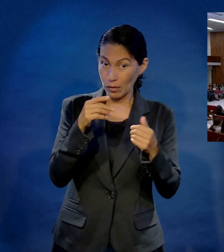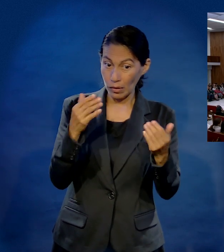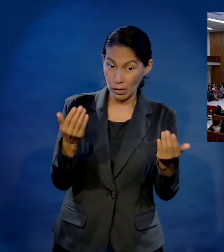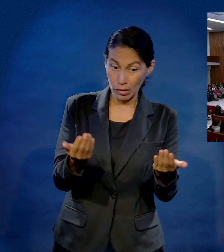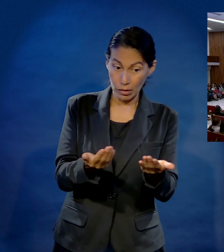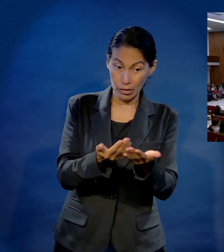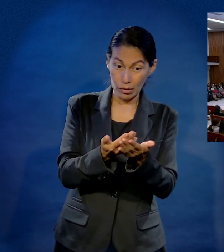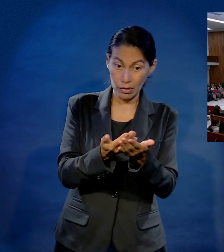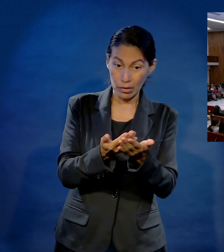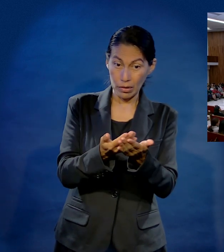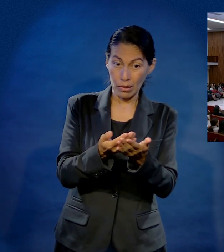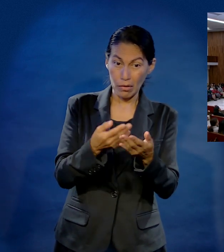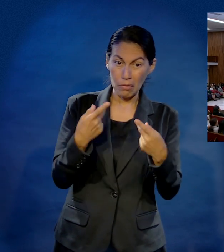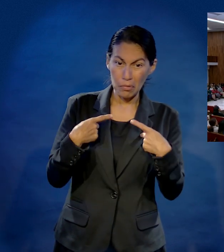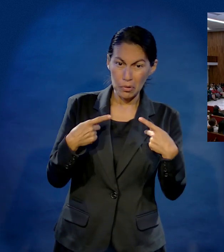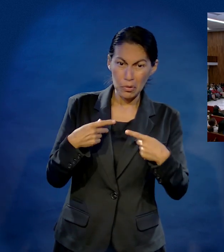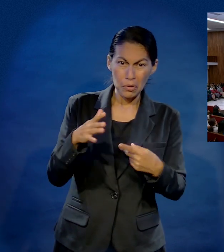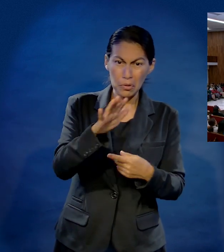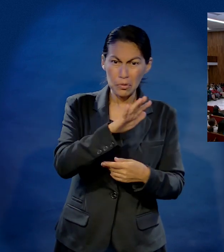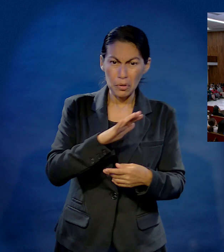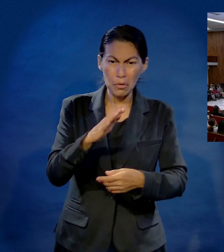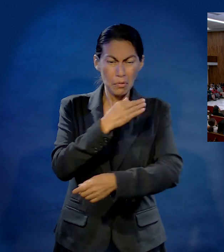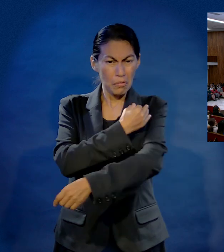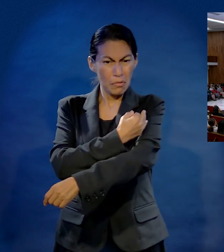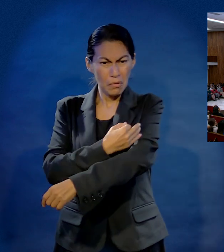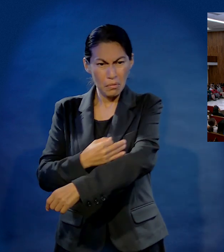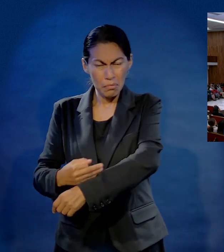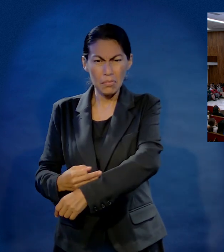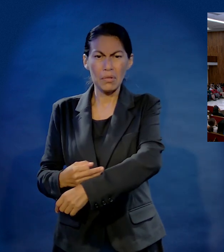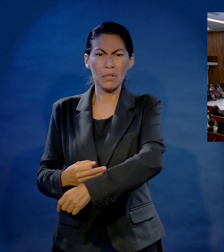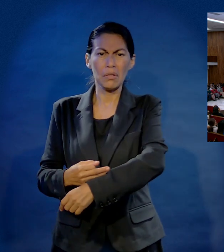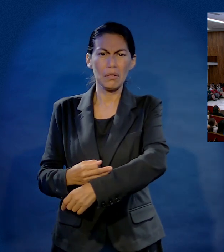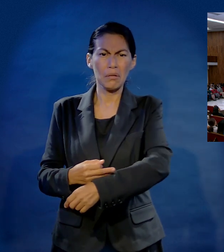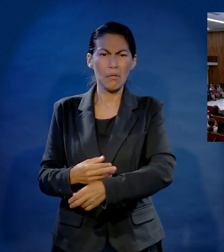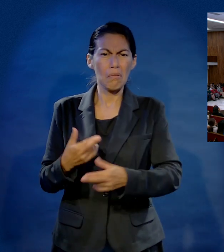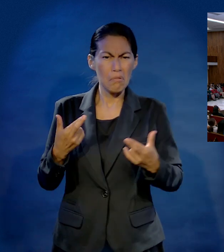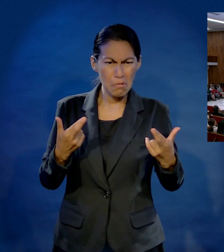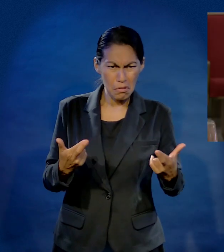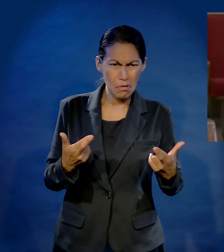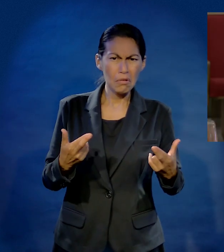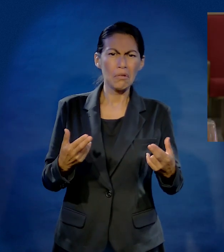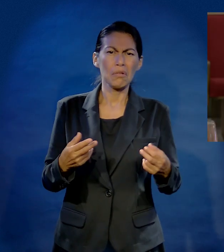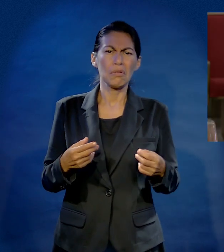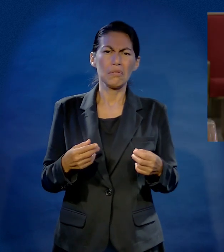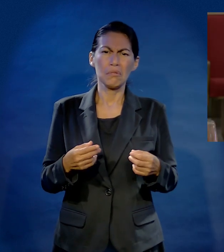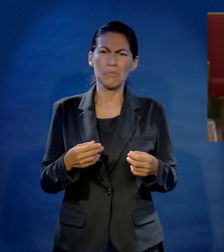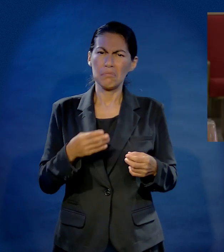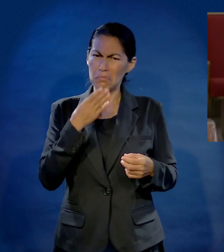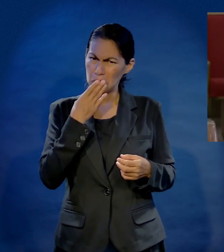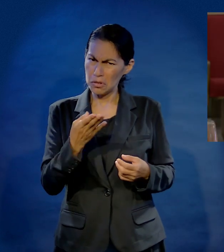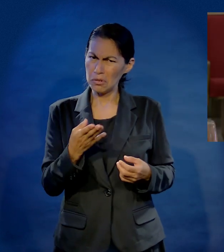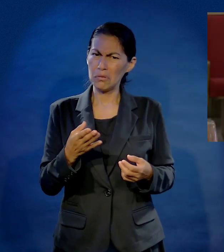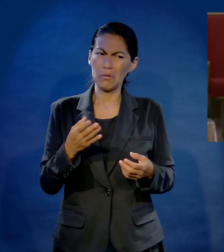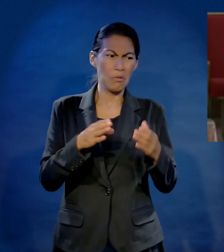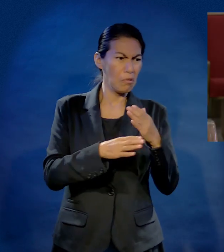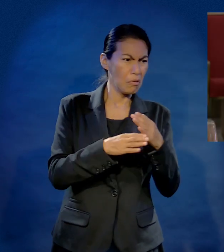la bendición de haber nacido en un hogar con recursos financieros, si tienes la bendición de cambiarte todos los días